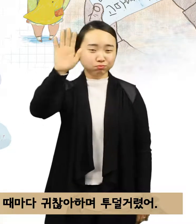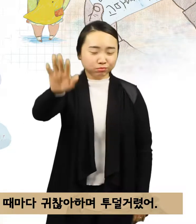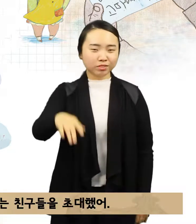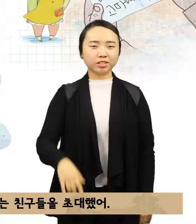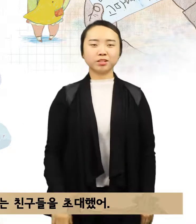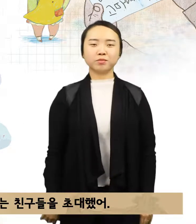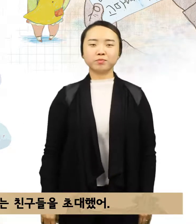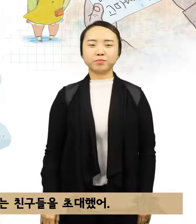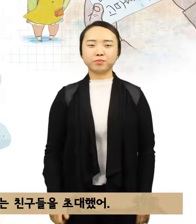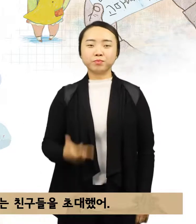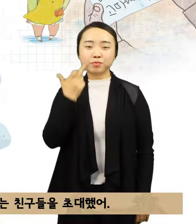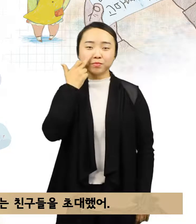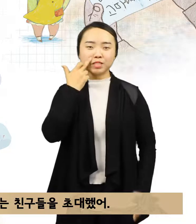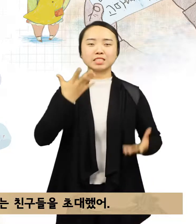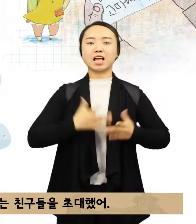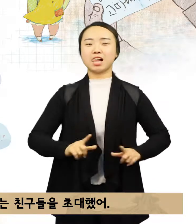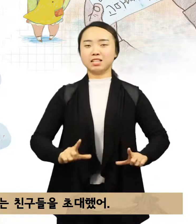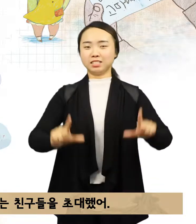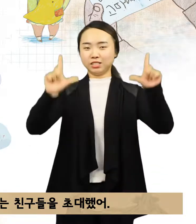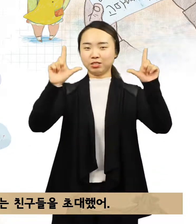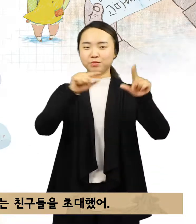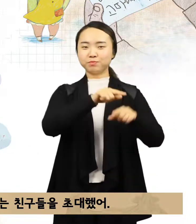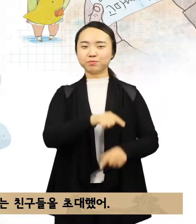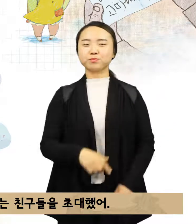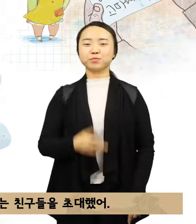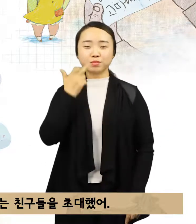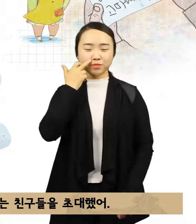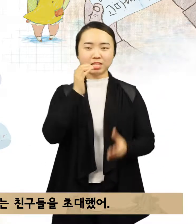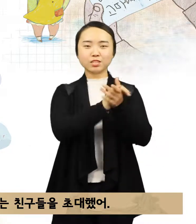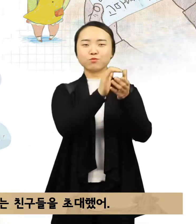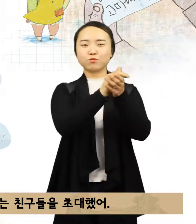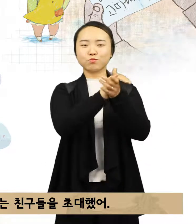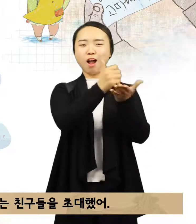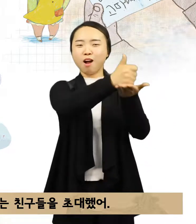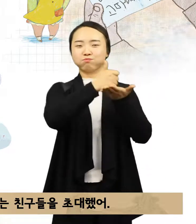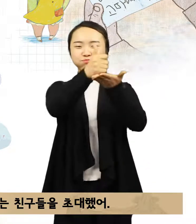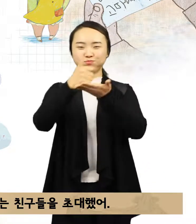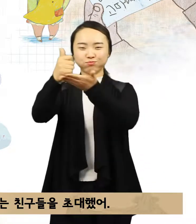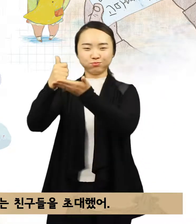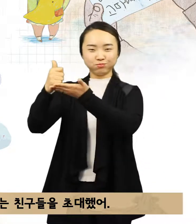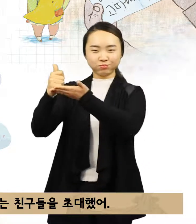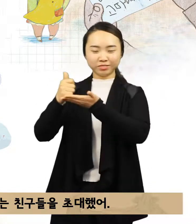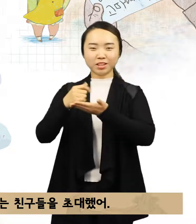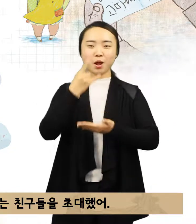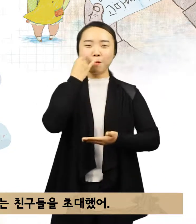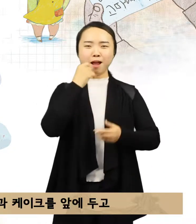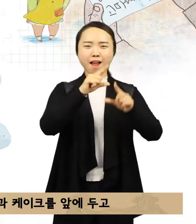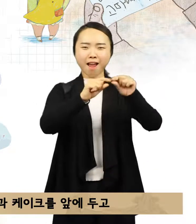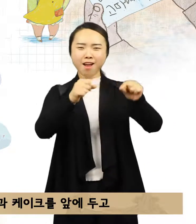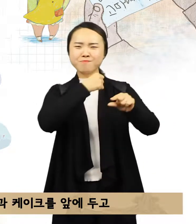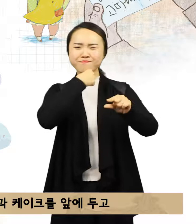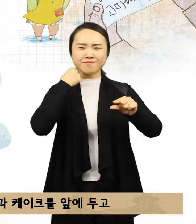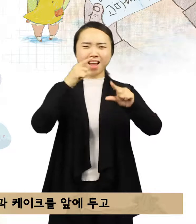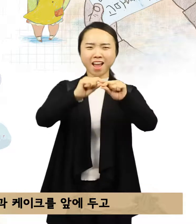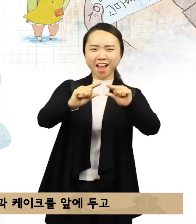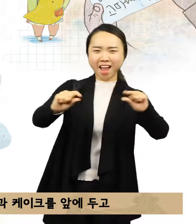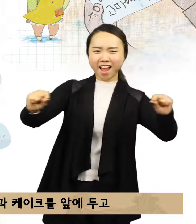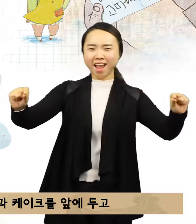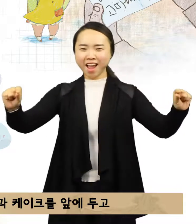며칠 후 지우의 생일날 지우는 친구들을 초대했어. 엄마가 차려준 맛있는